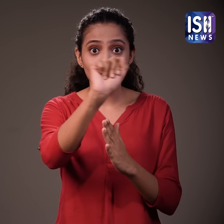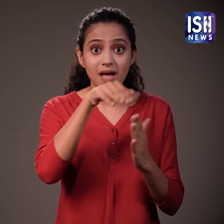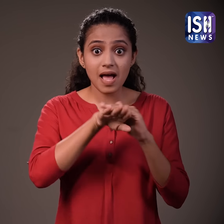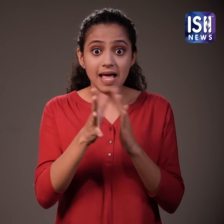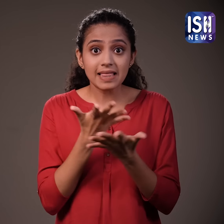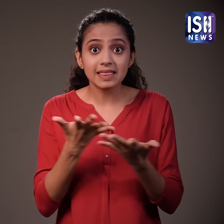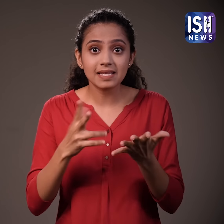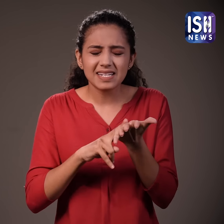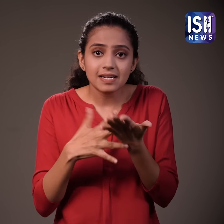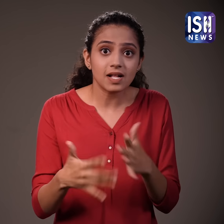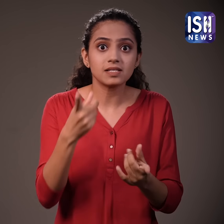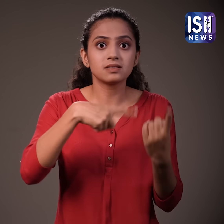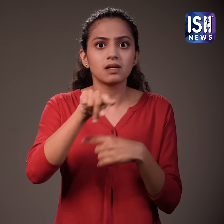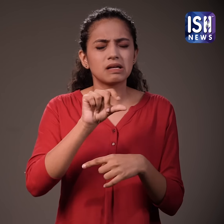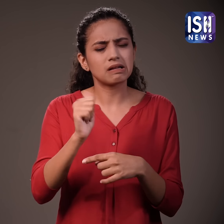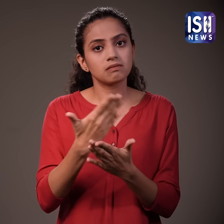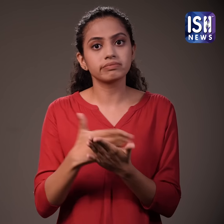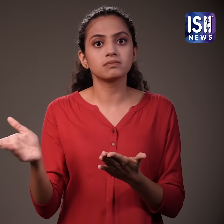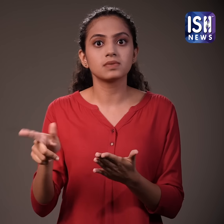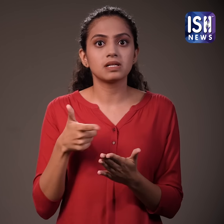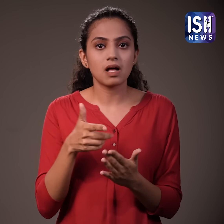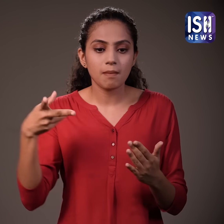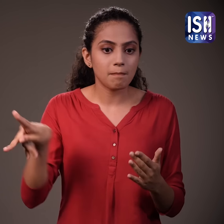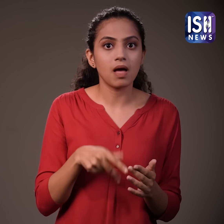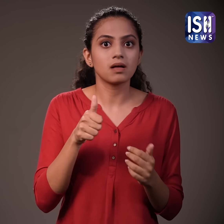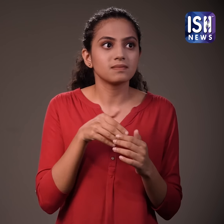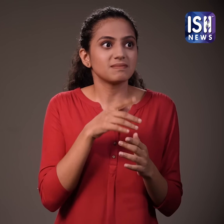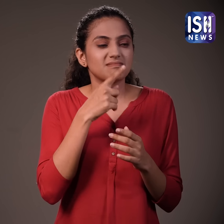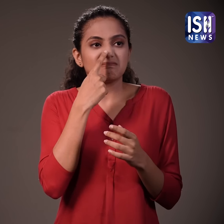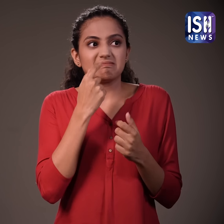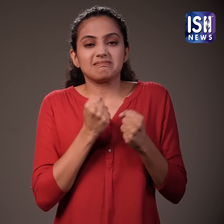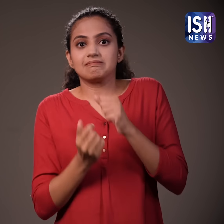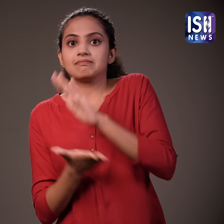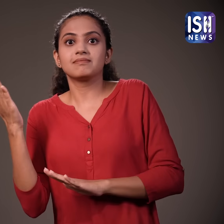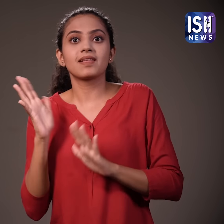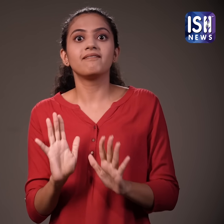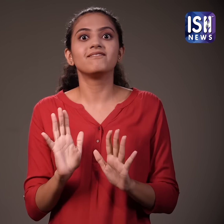बताऊंगी कि घर में मौजूद प्राकृतिक चीजों से चुहो से कैसे चुटकारा पाया जा सकता है